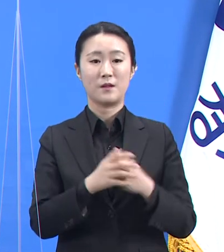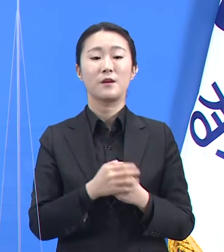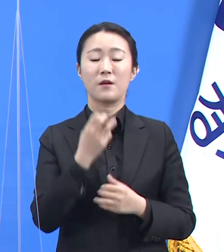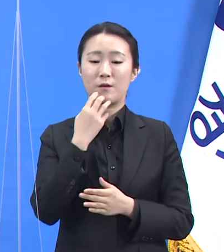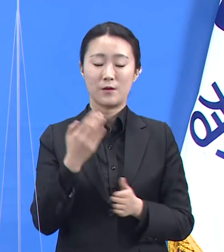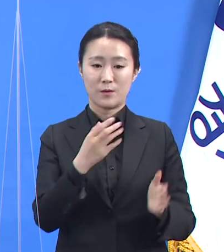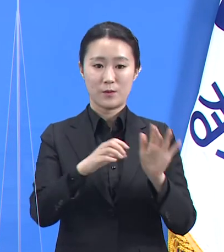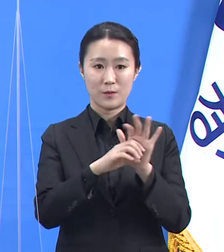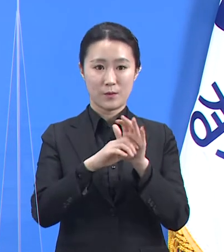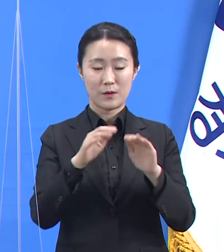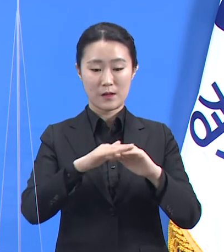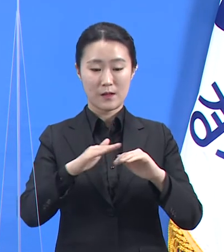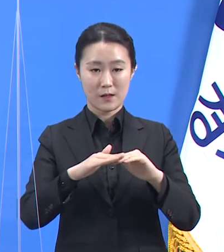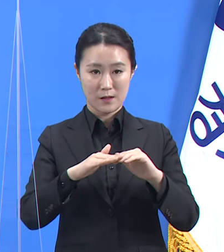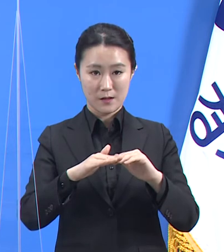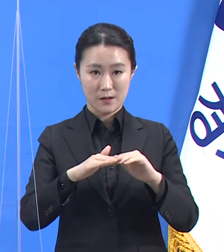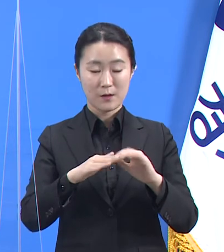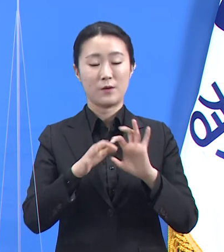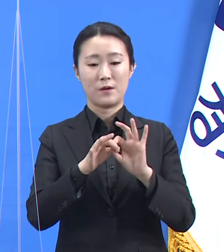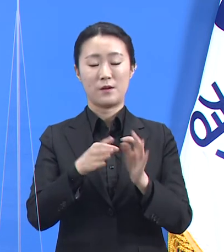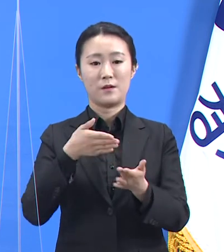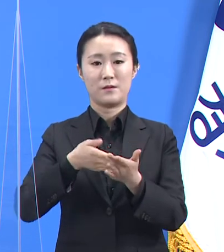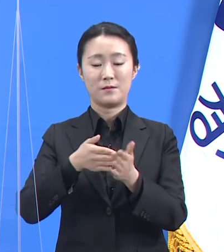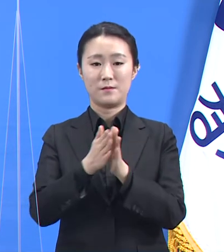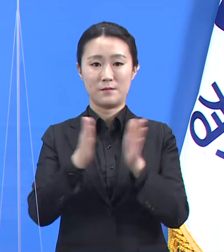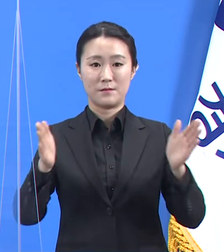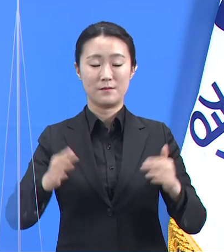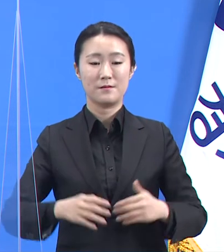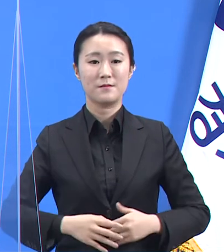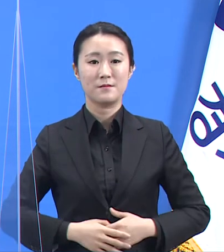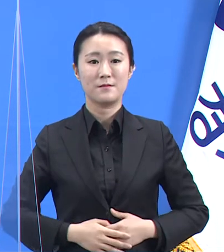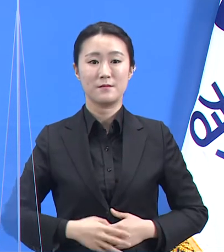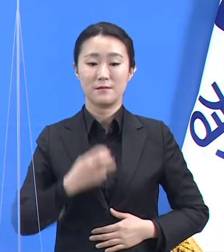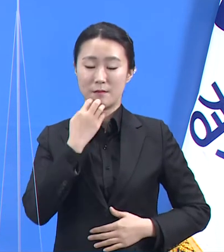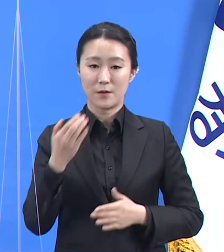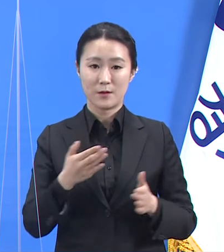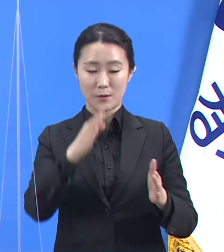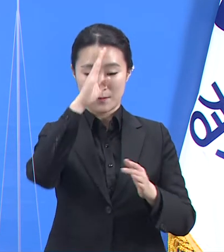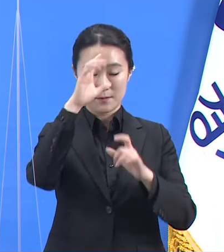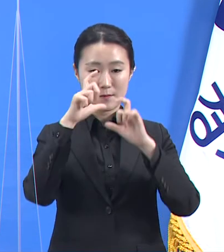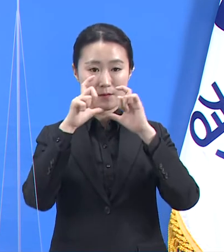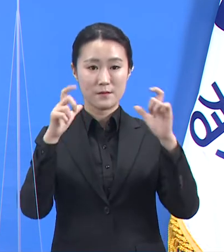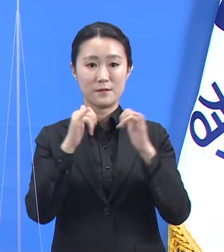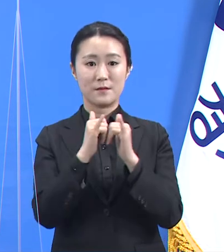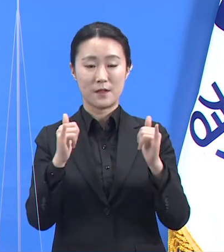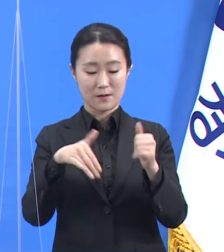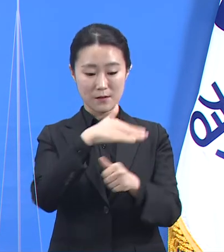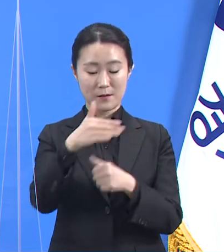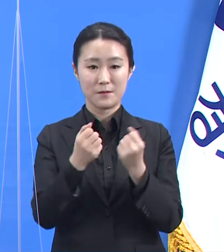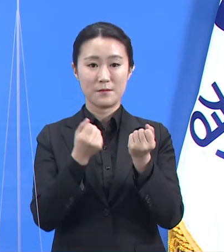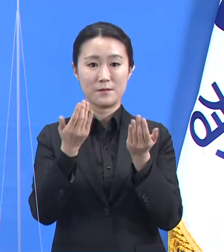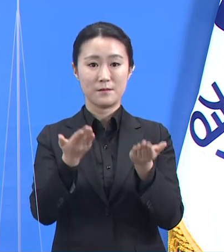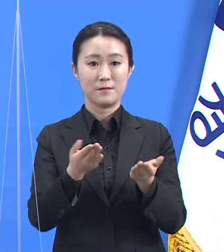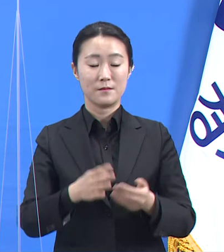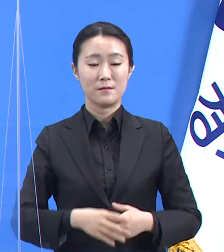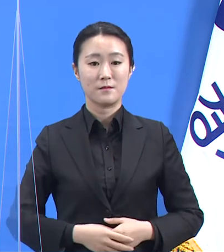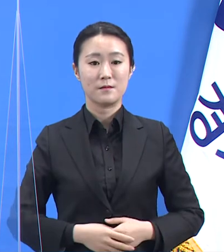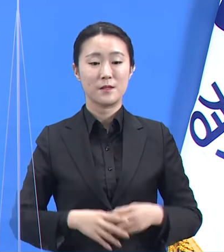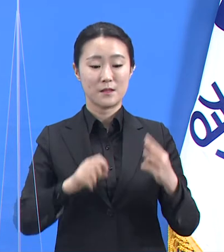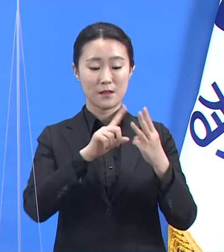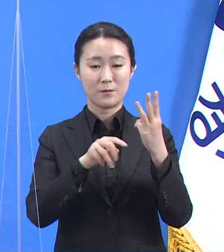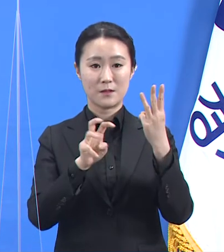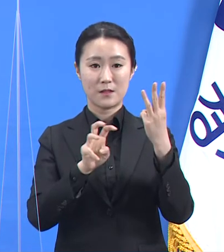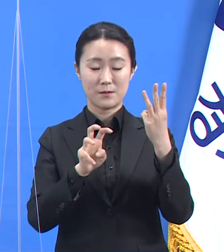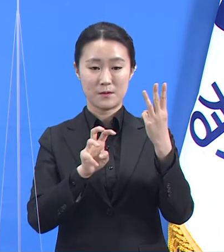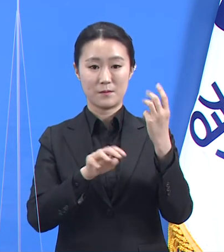대응 관련 정례 기자회견을 시작하겠습니다. 경기도의 확진자 발생 현황입니다. 3월 30일